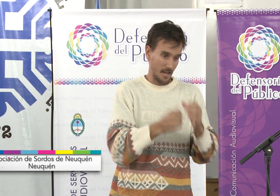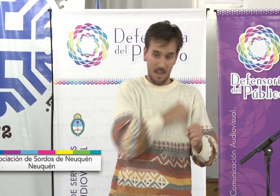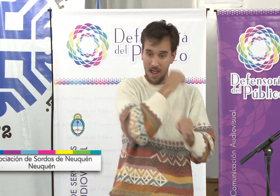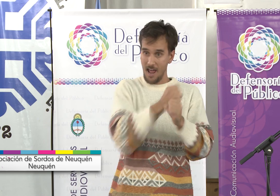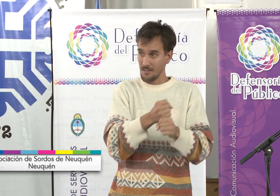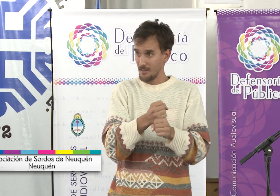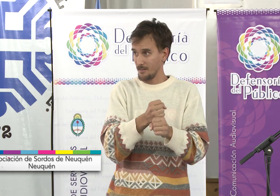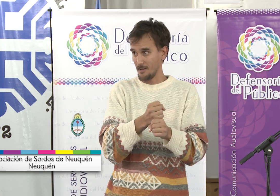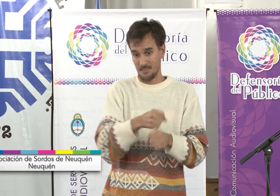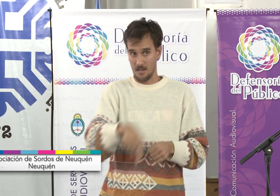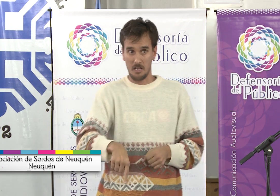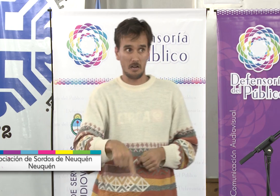Hoy, todo el día, desde la mañana,